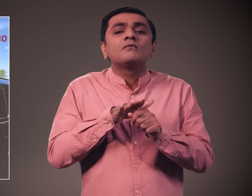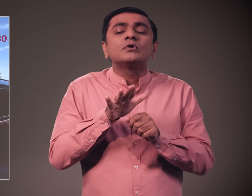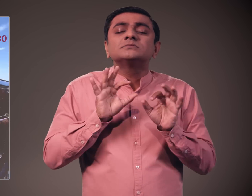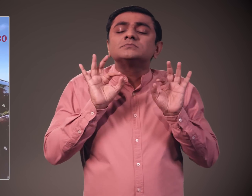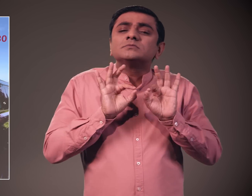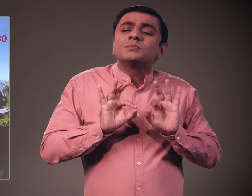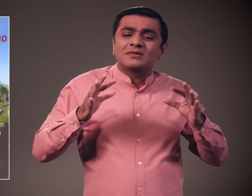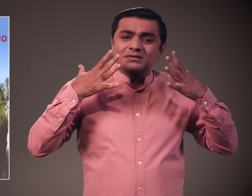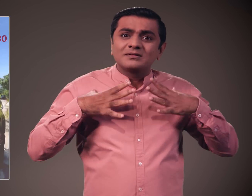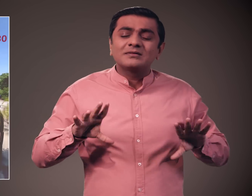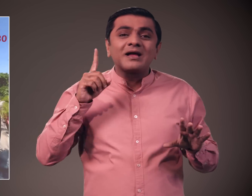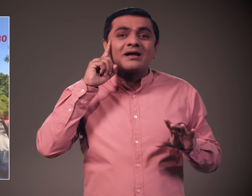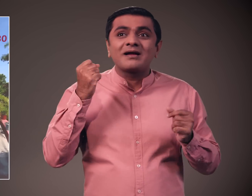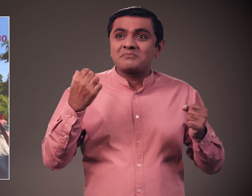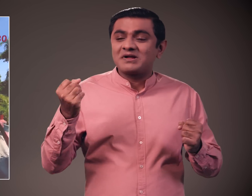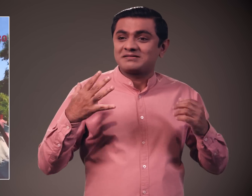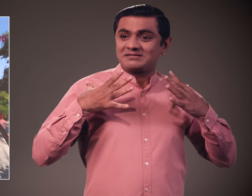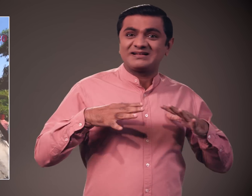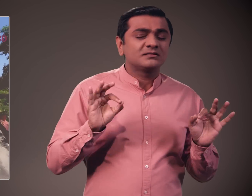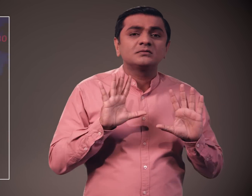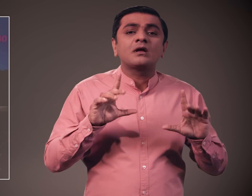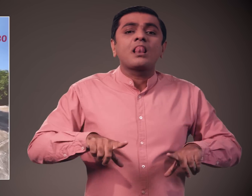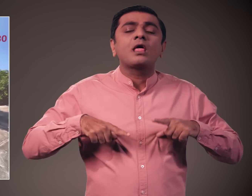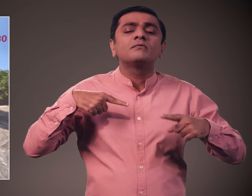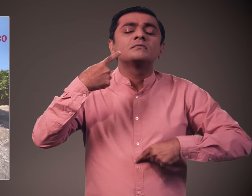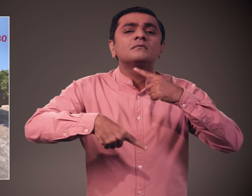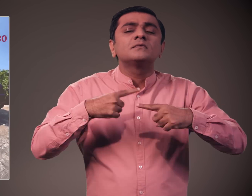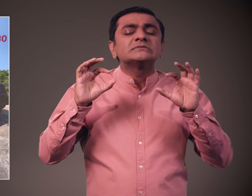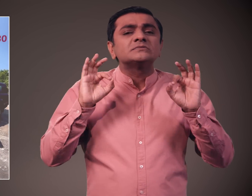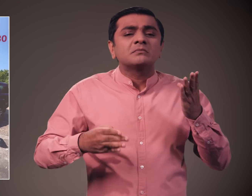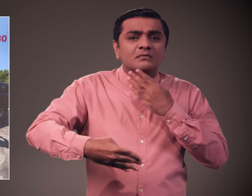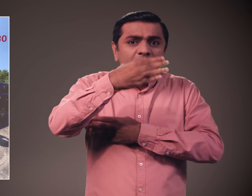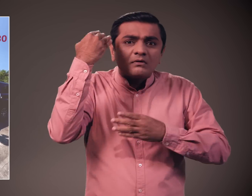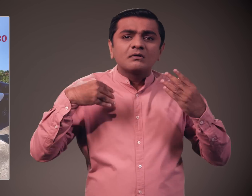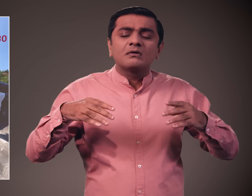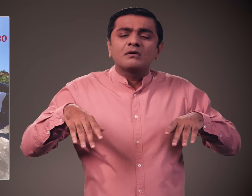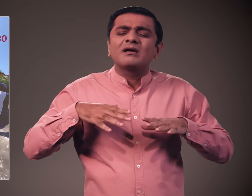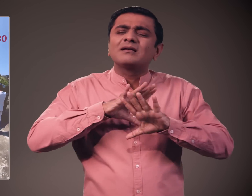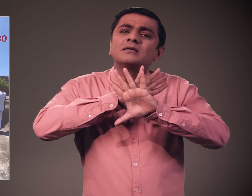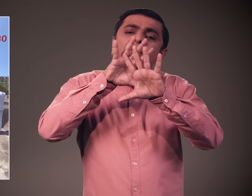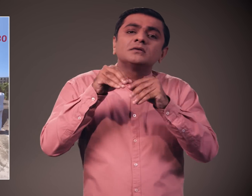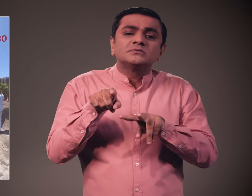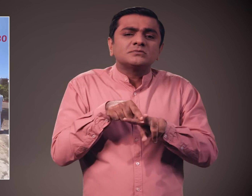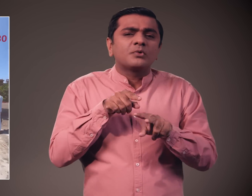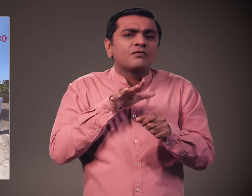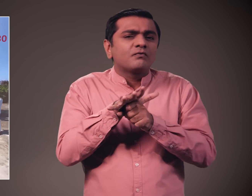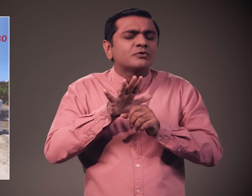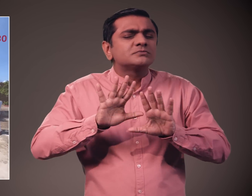बस प्रतिष्टित लकड़ी की चपले और अपनी सामान्य पोशाक पहने हुए थे।